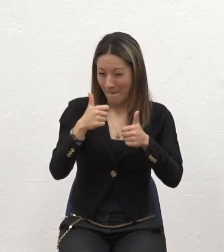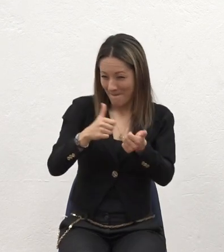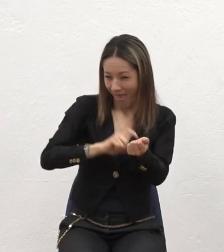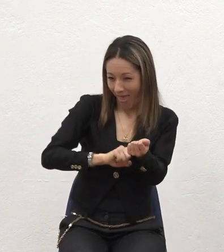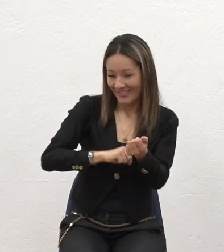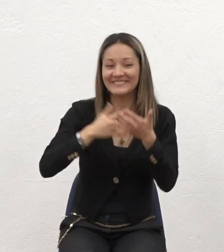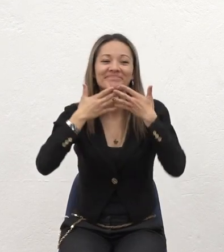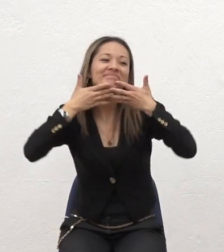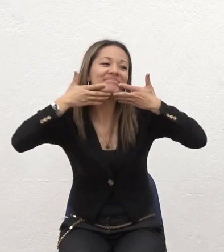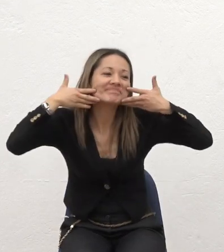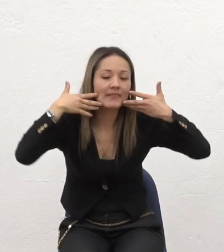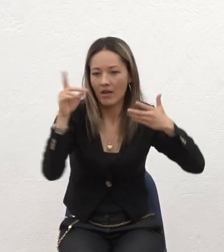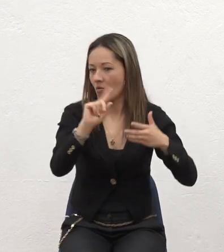venía Pero el señor Estaba orando